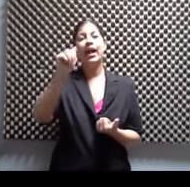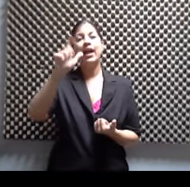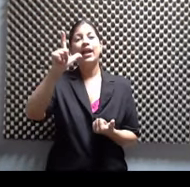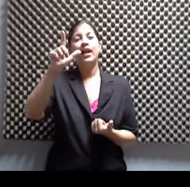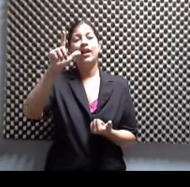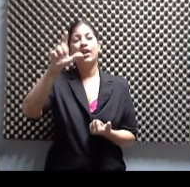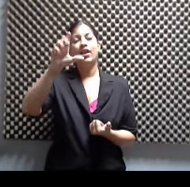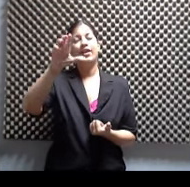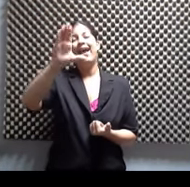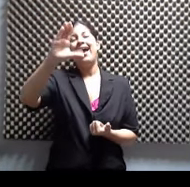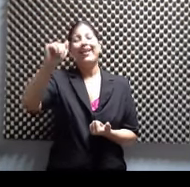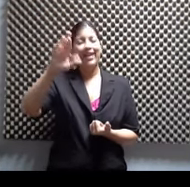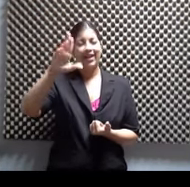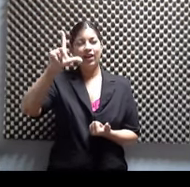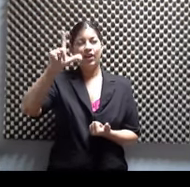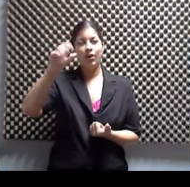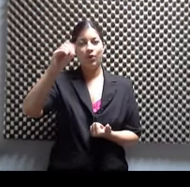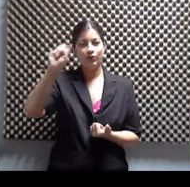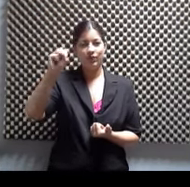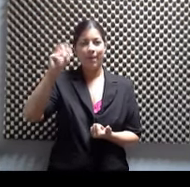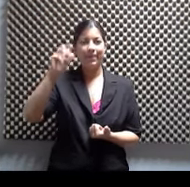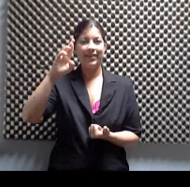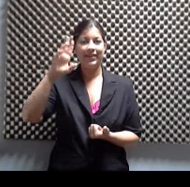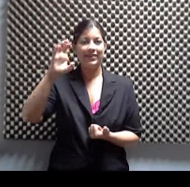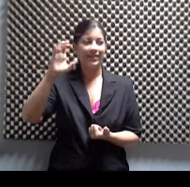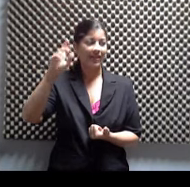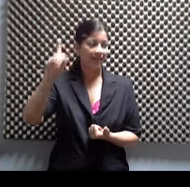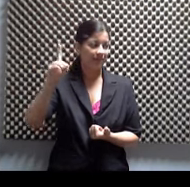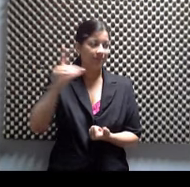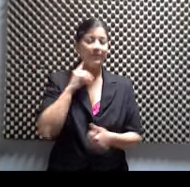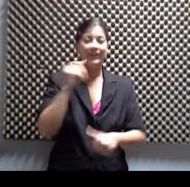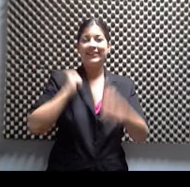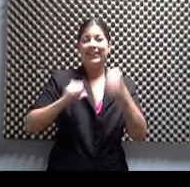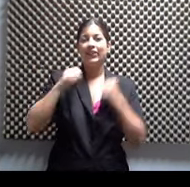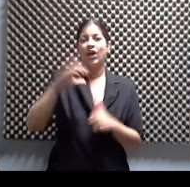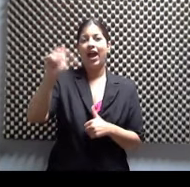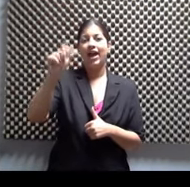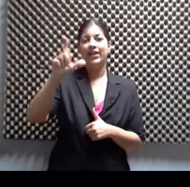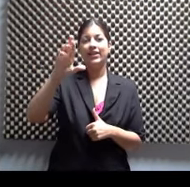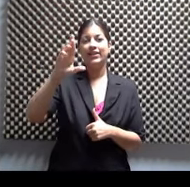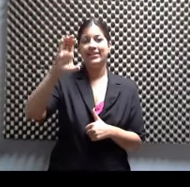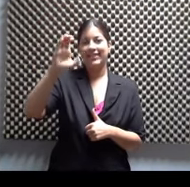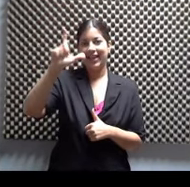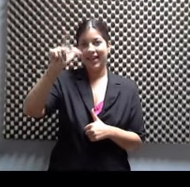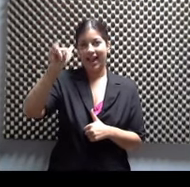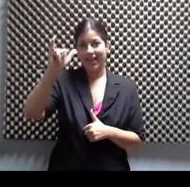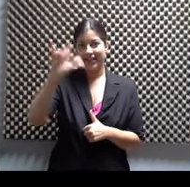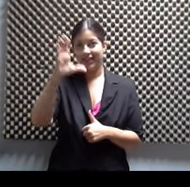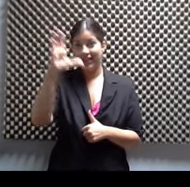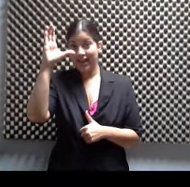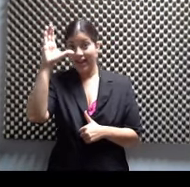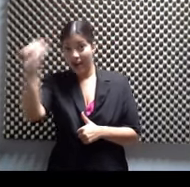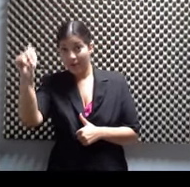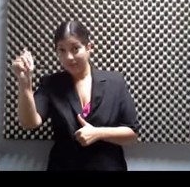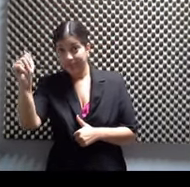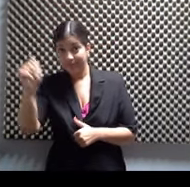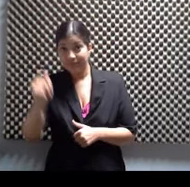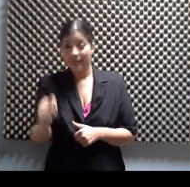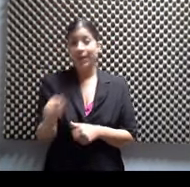El potrón. sigue con el potrón. Muchachos, en el Teatro Arcelay de Caguas, viernes 25 y sábado 26 de enero, 8 y 30. Tienen que